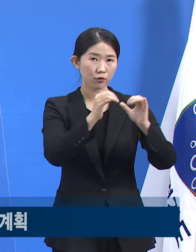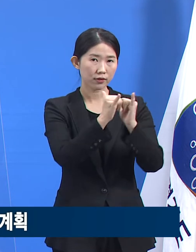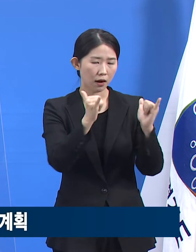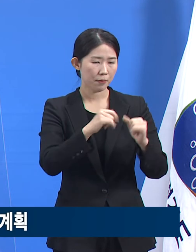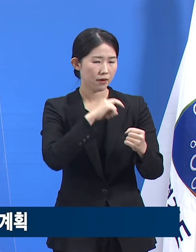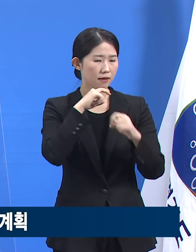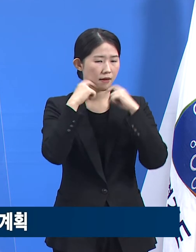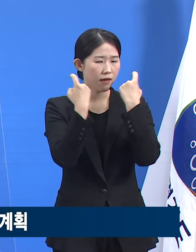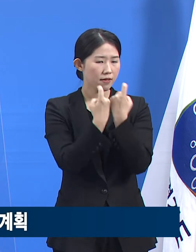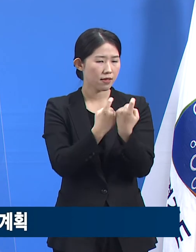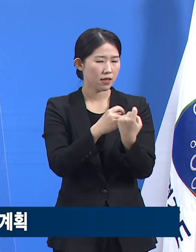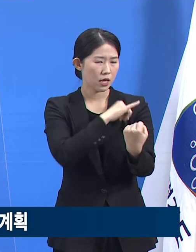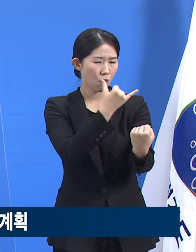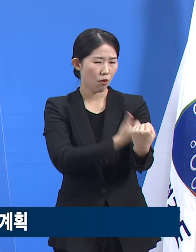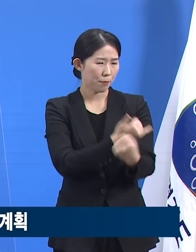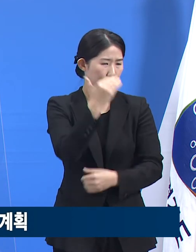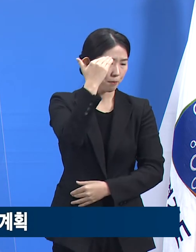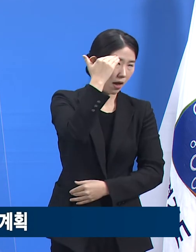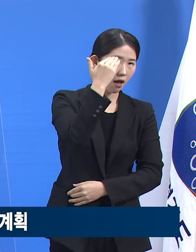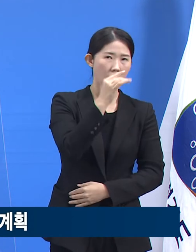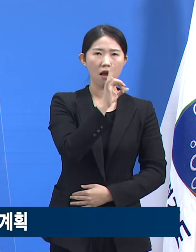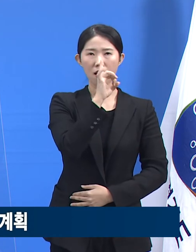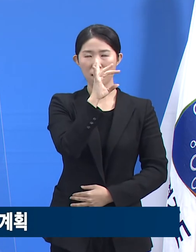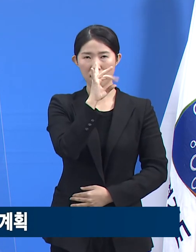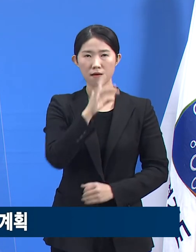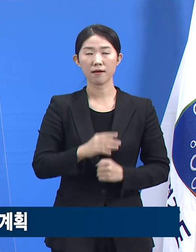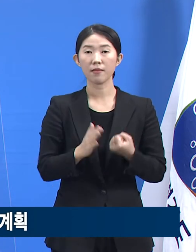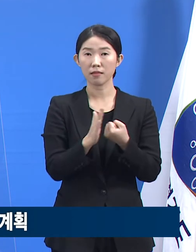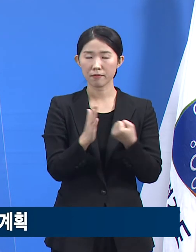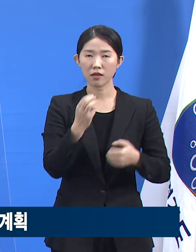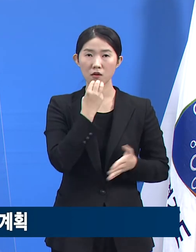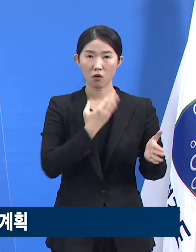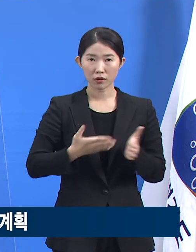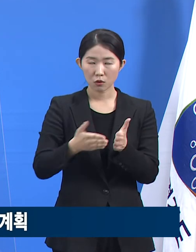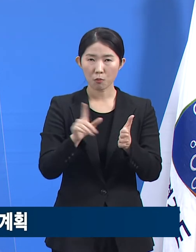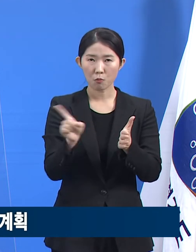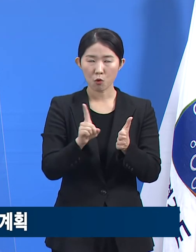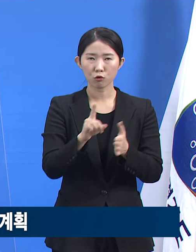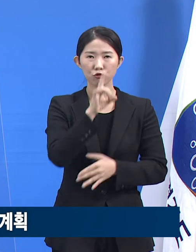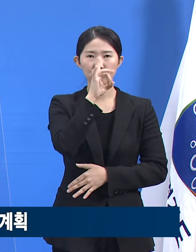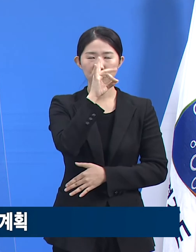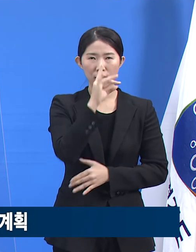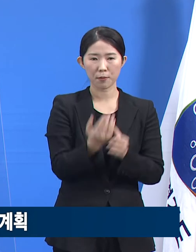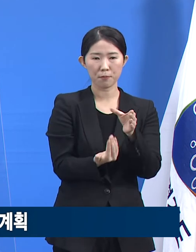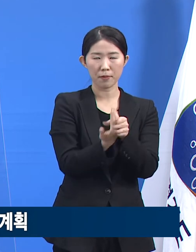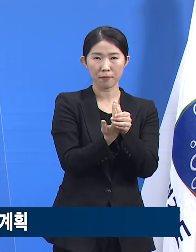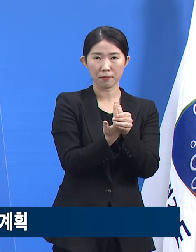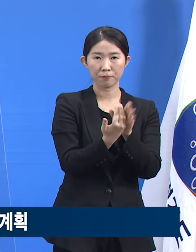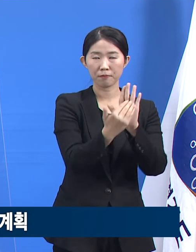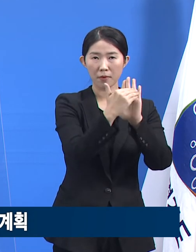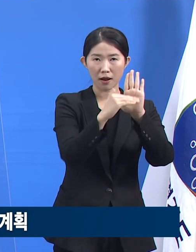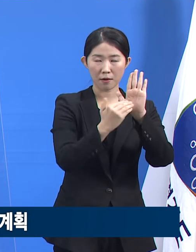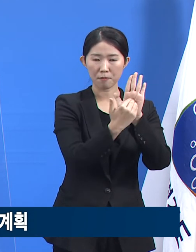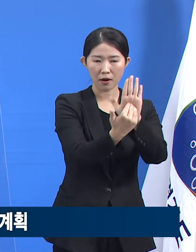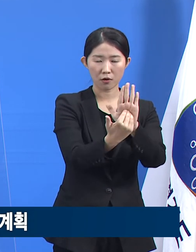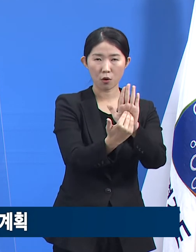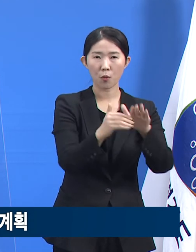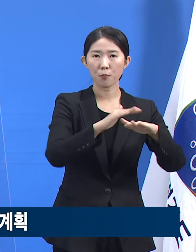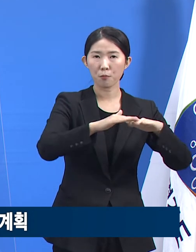합니다. 이에 경기도는 중앙방역대책본부, 고용노동부, 법무부 등과 협력하면서